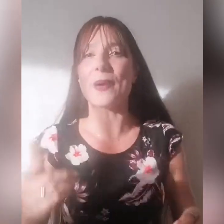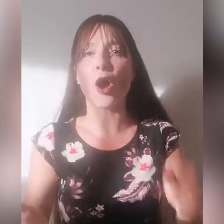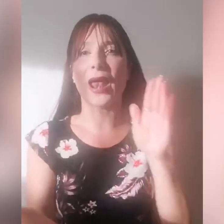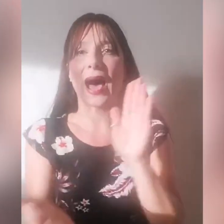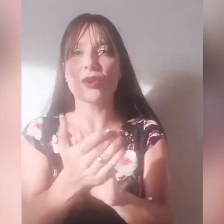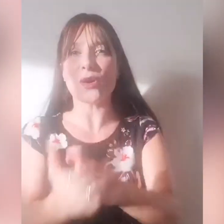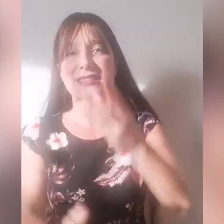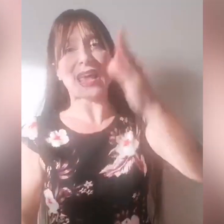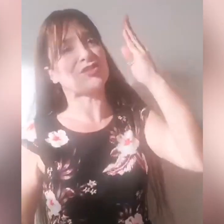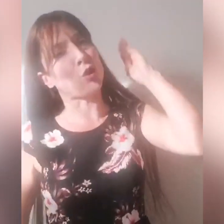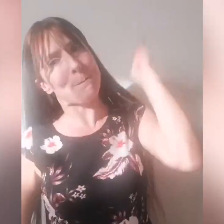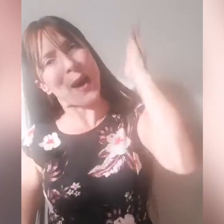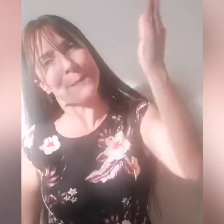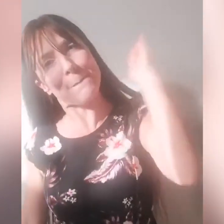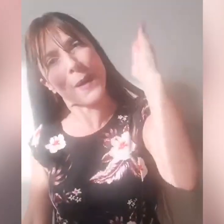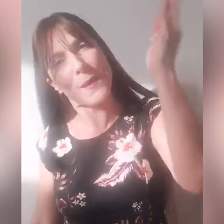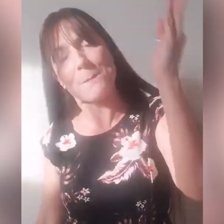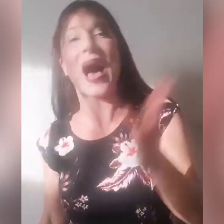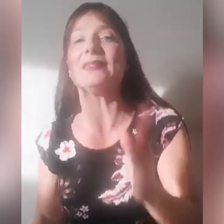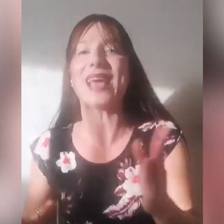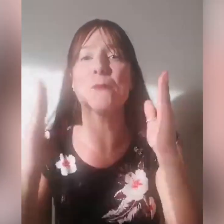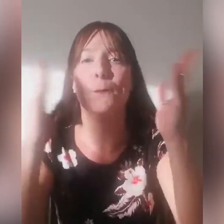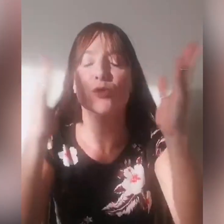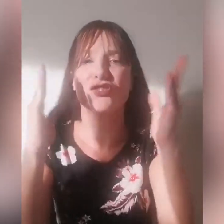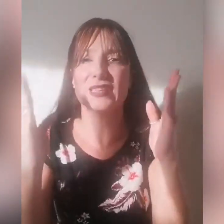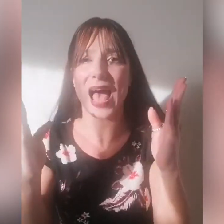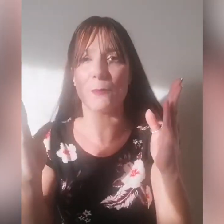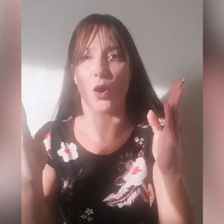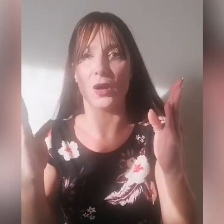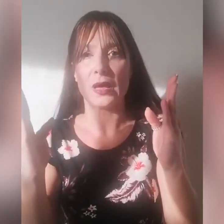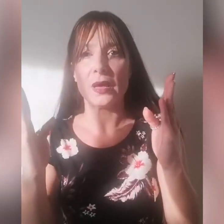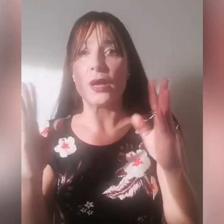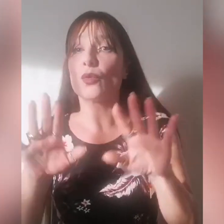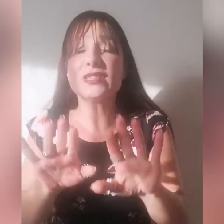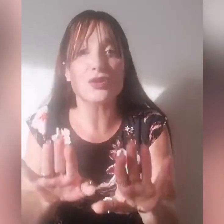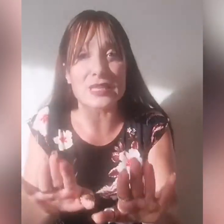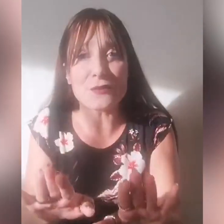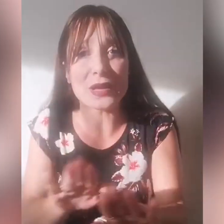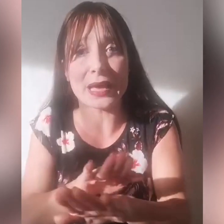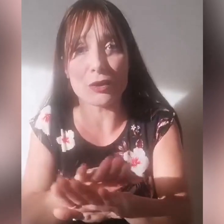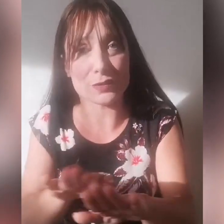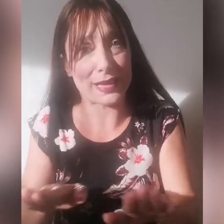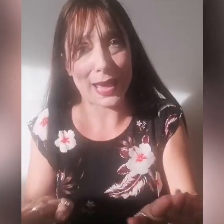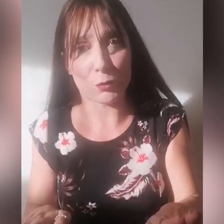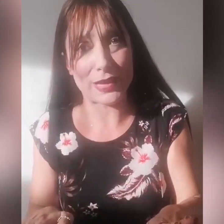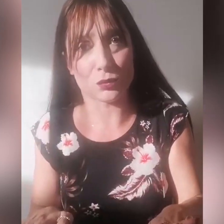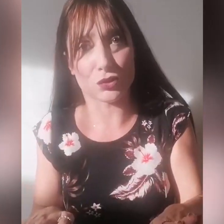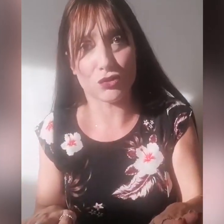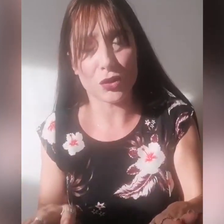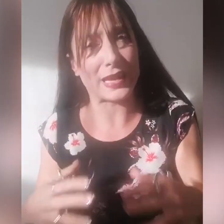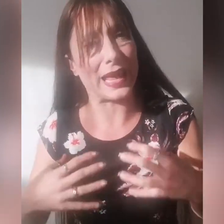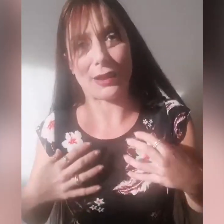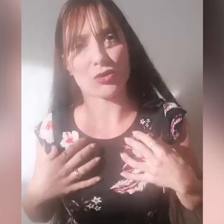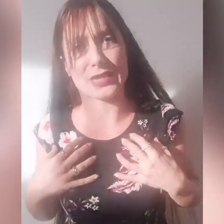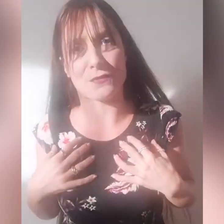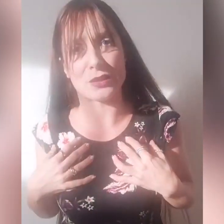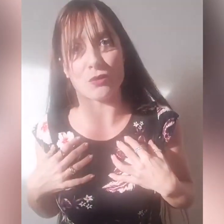parola noi esercito, andiamo procediamo, questo significa che non sbagliamo mai tutti i giorni, che la nostra fede non